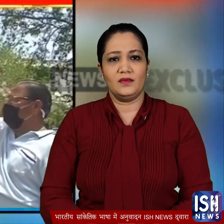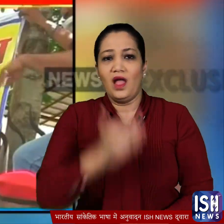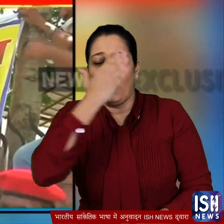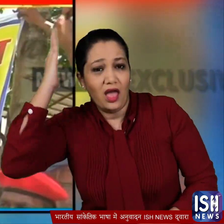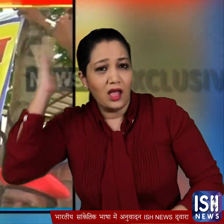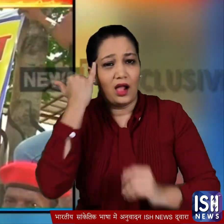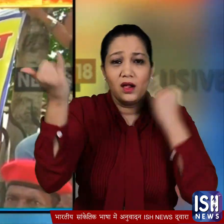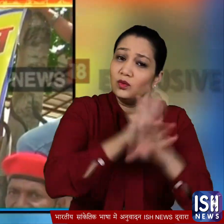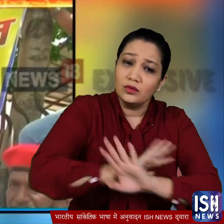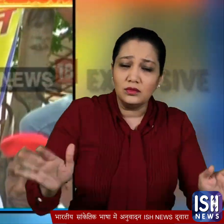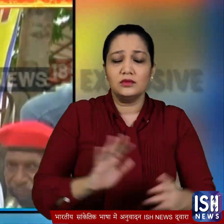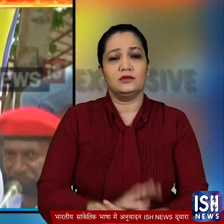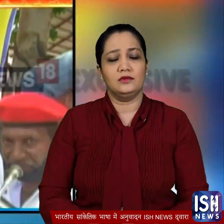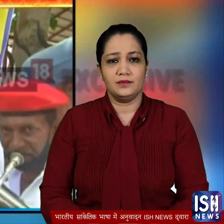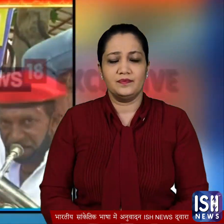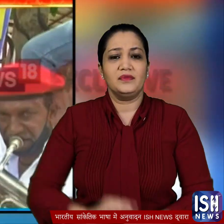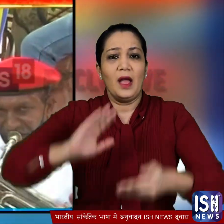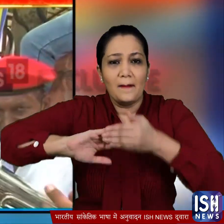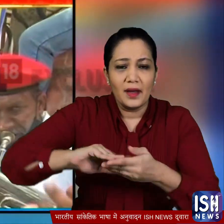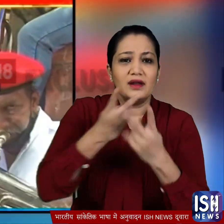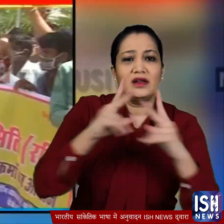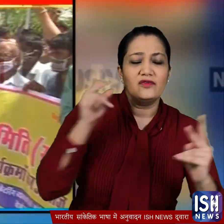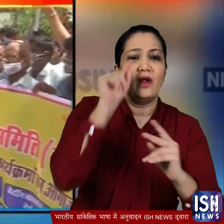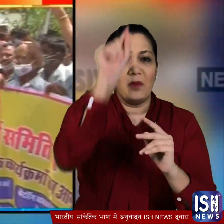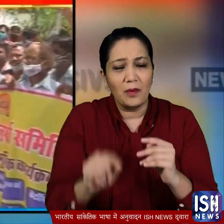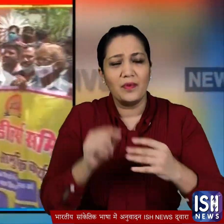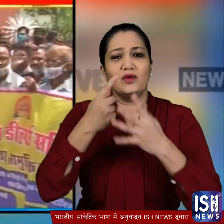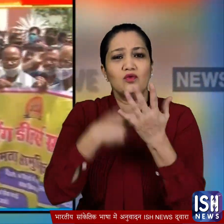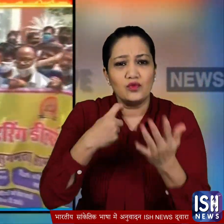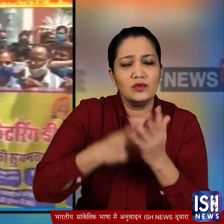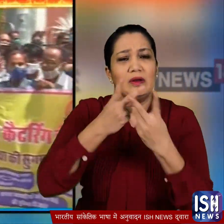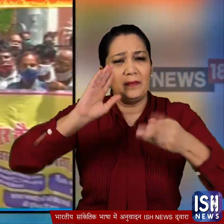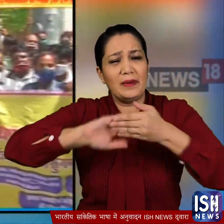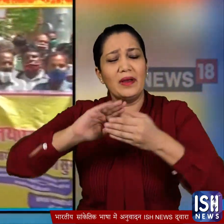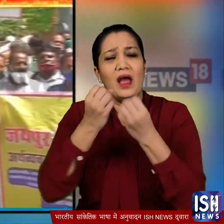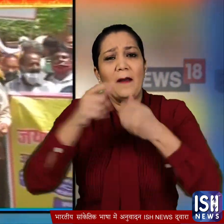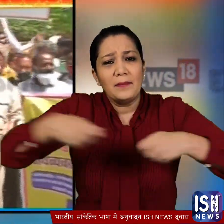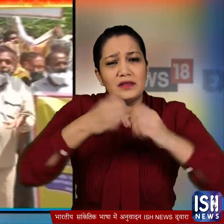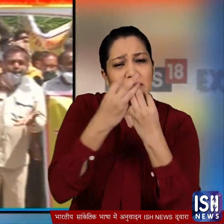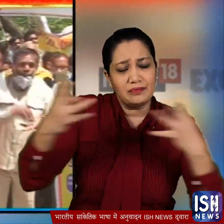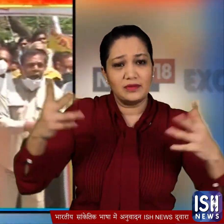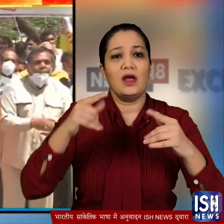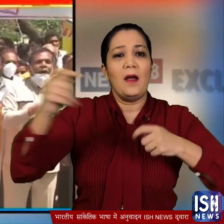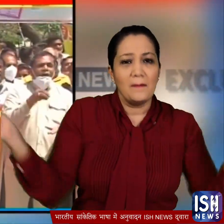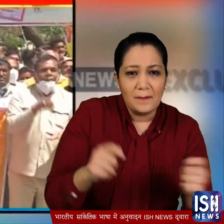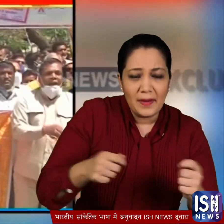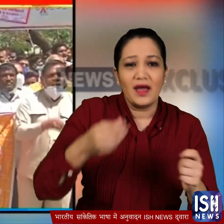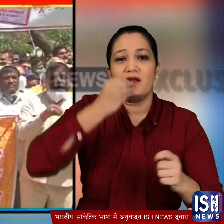इस अनोखे प्रदर्शन में शादी समारोहों से जुड़े सभी तरह के कारोबारी शामिल हुए बैंड बाजा और टेंट वालों के साथ खाना बनाने वाले और